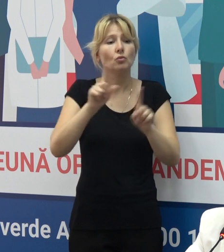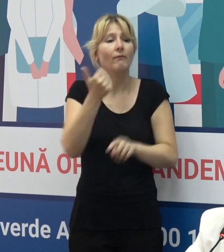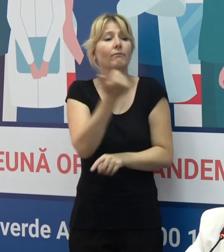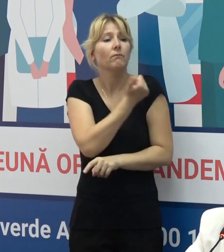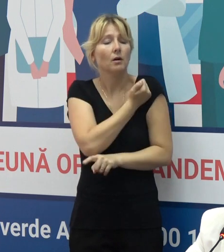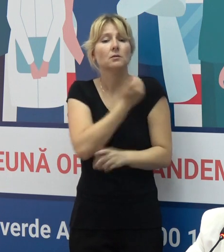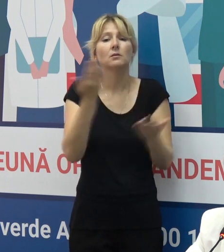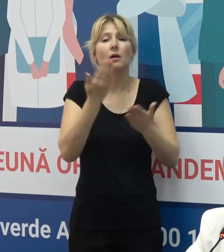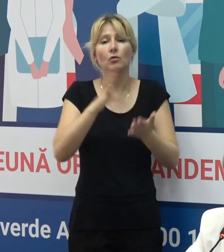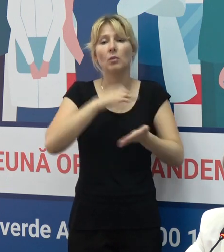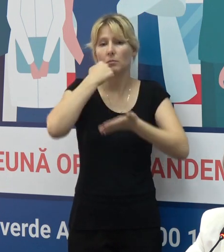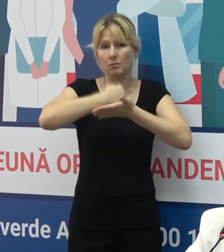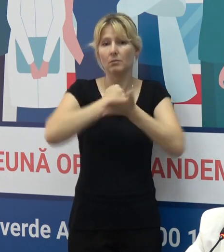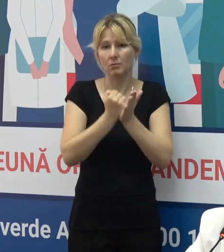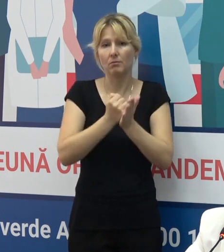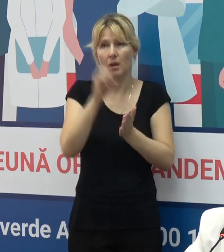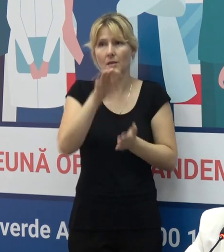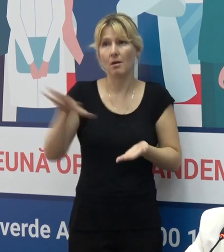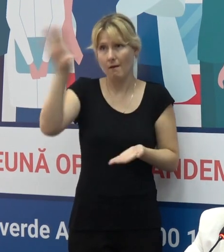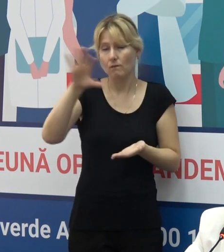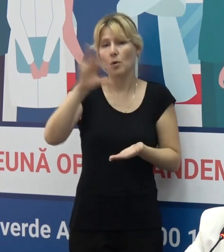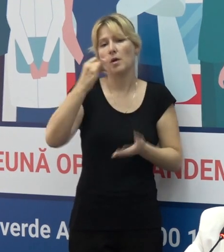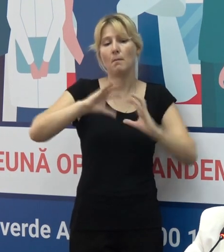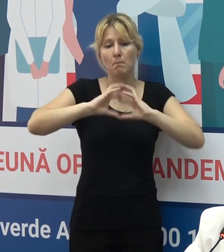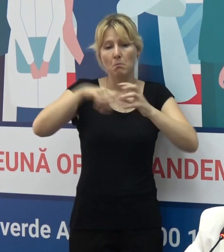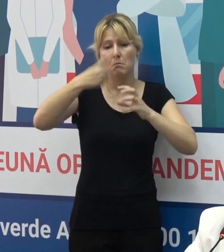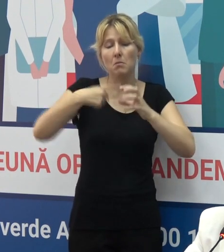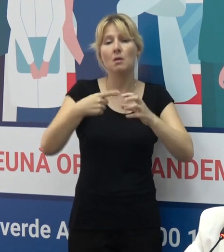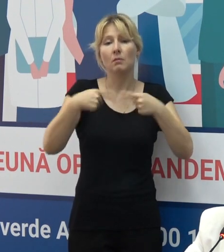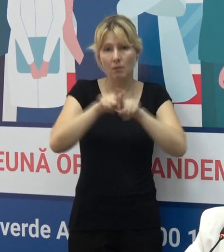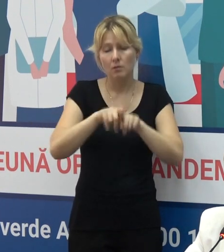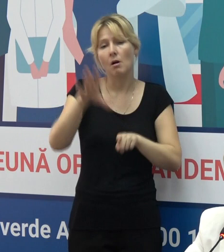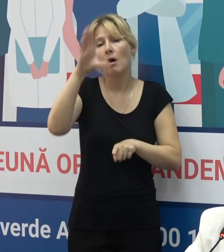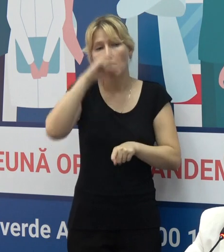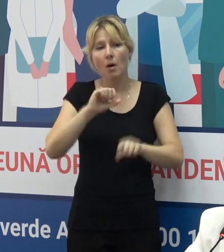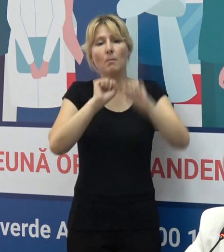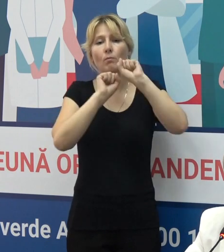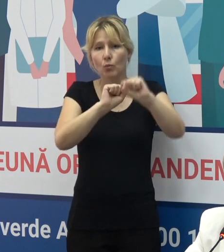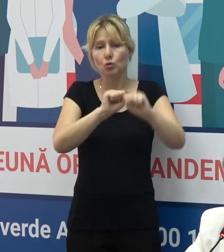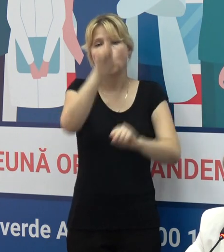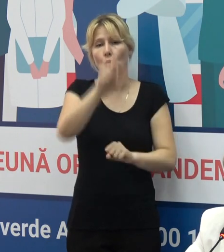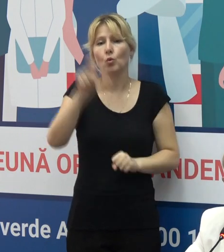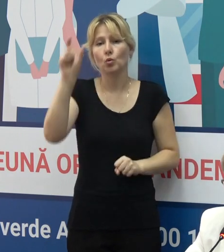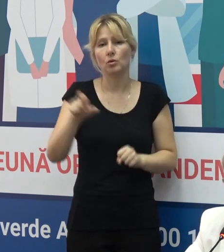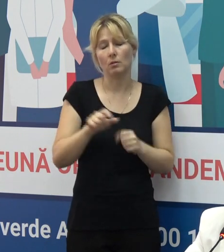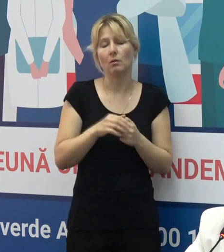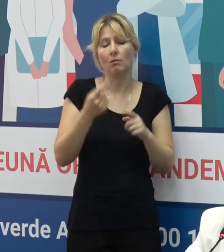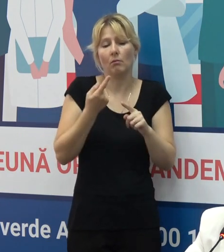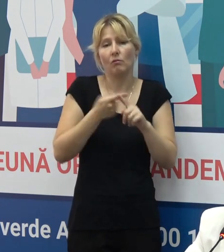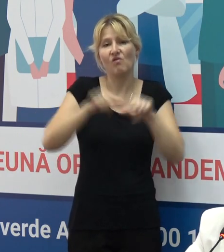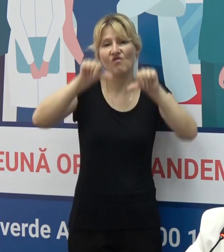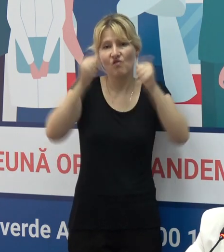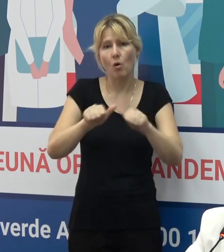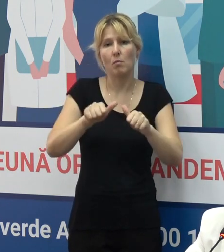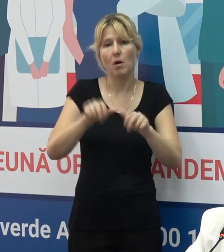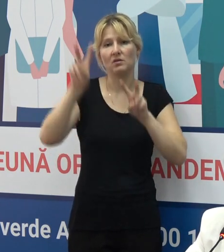sunt aprobate la nivel european, la nivel global, protejează cetățenii de aceste variante grave, indiferent